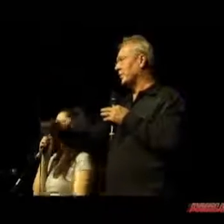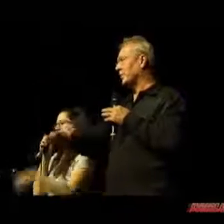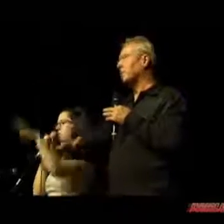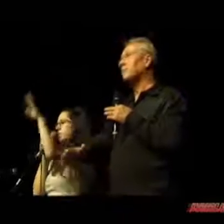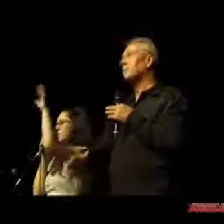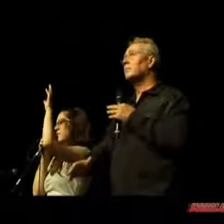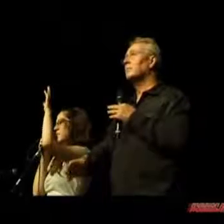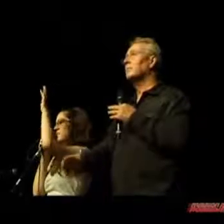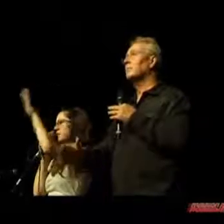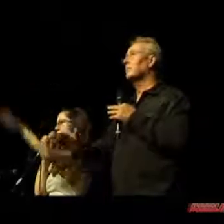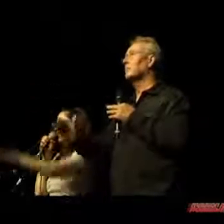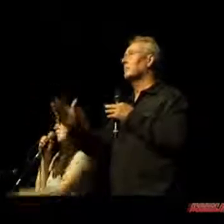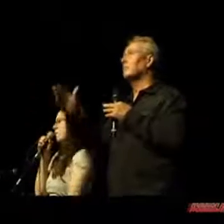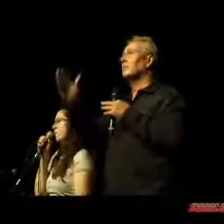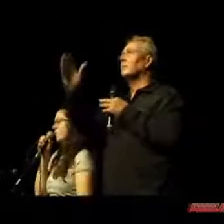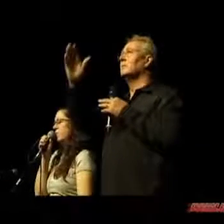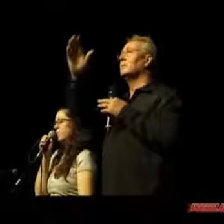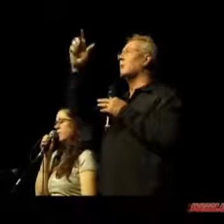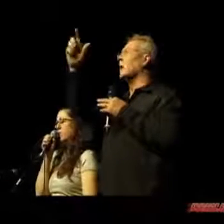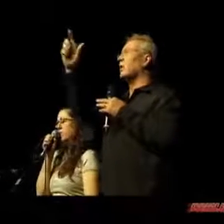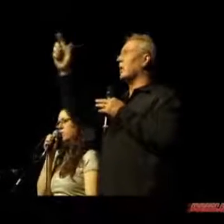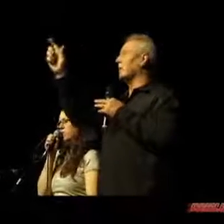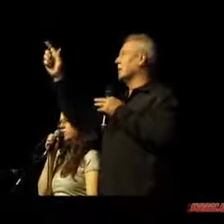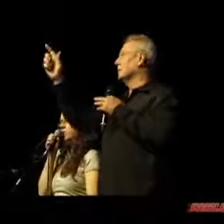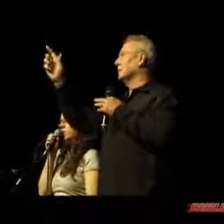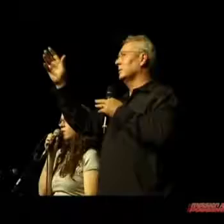Und dann tauchte das ganze Gebet vor mir auf.